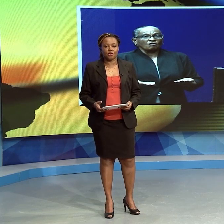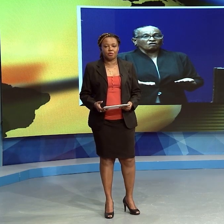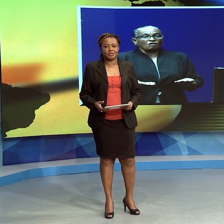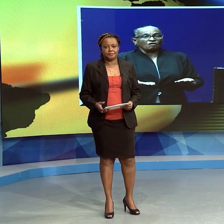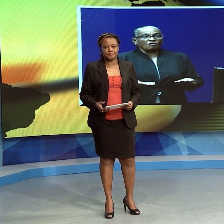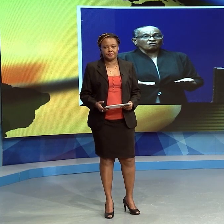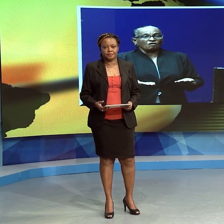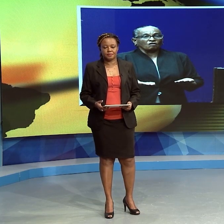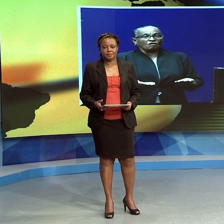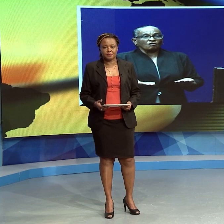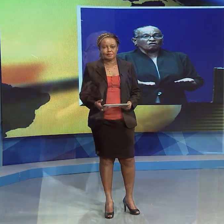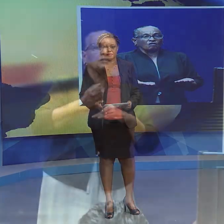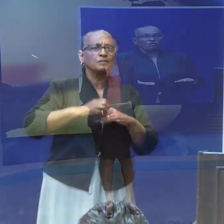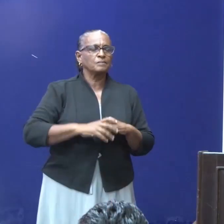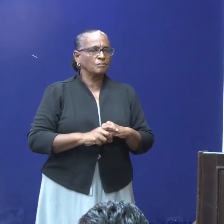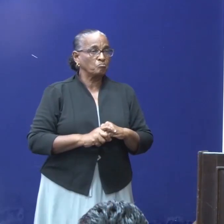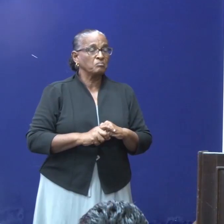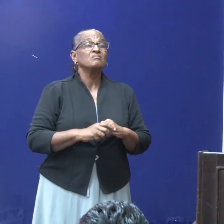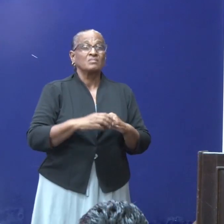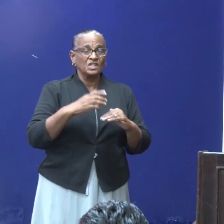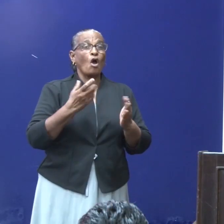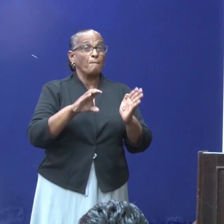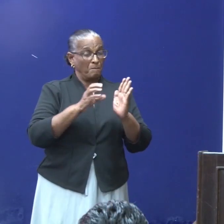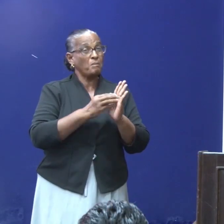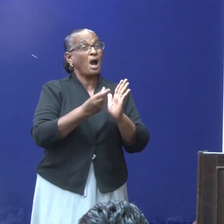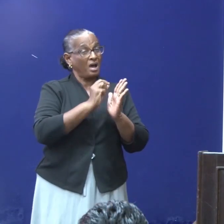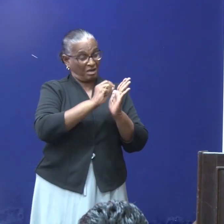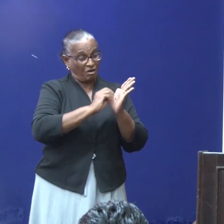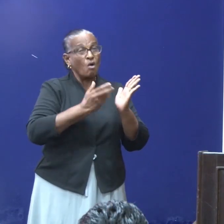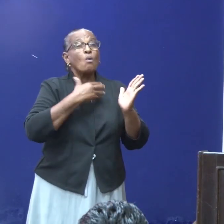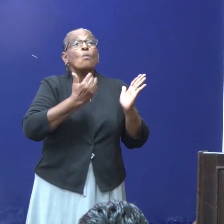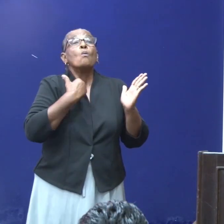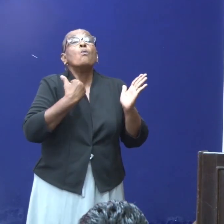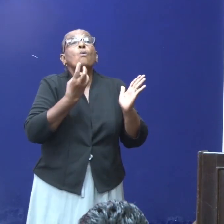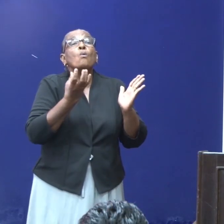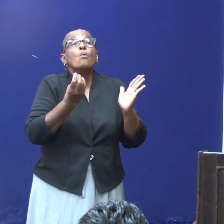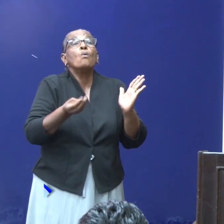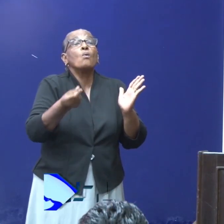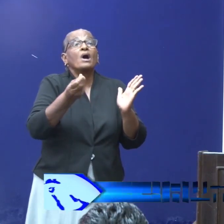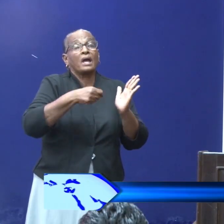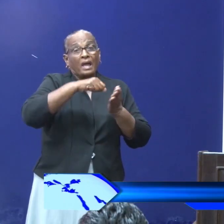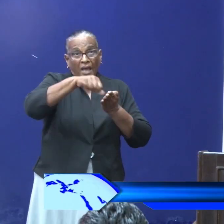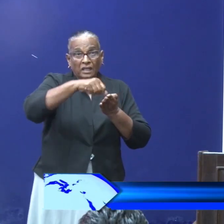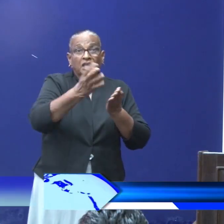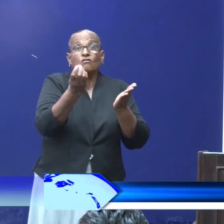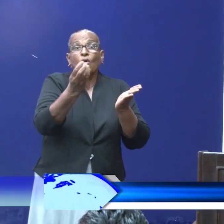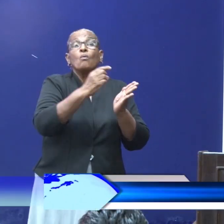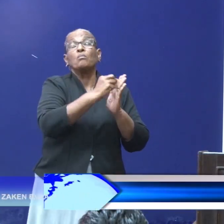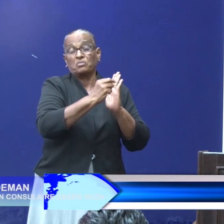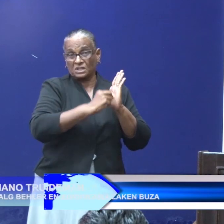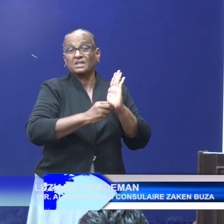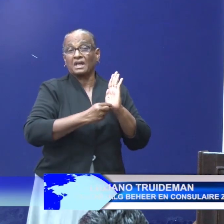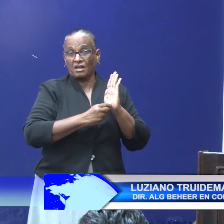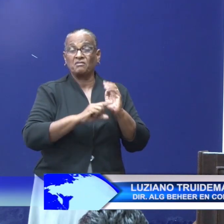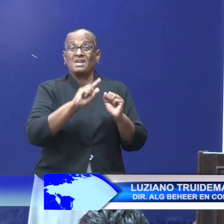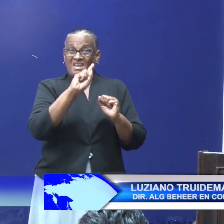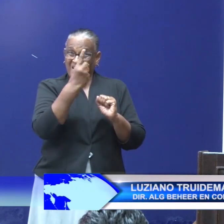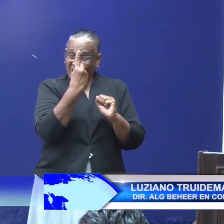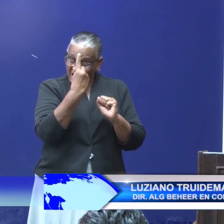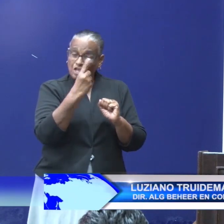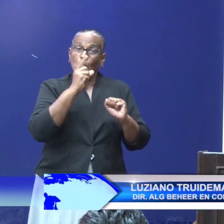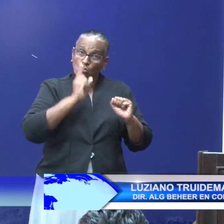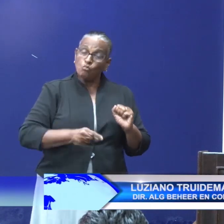Belém zijn geholpen. De criteria om in aanmerking te kunnen komen voor de financial rescue package zijn 1. moet